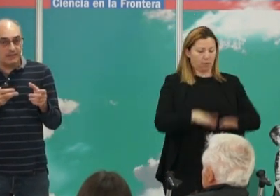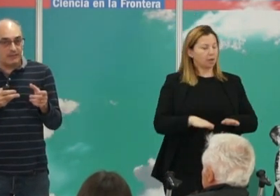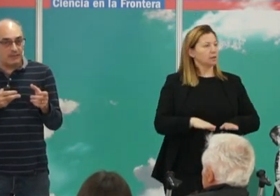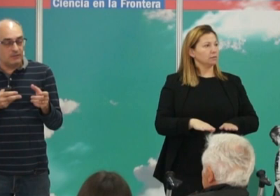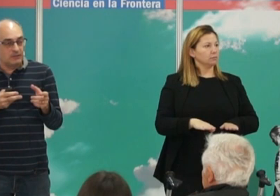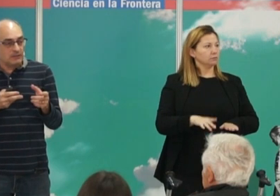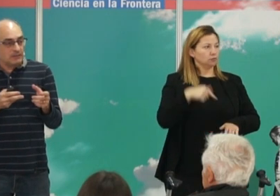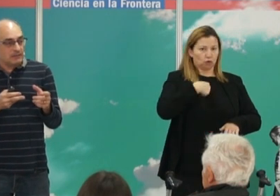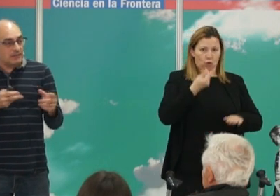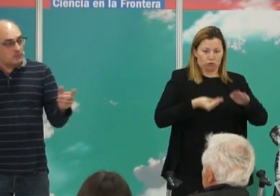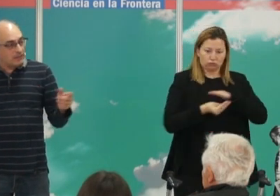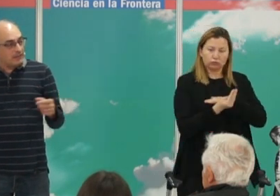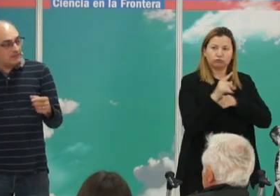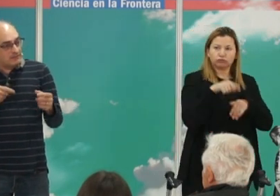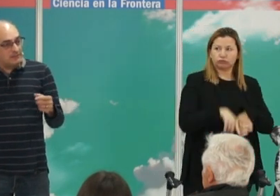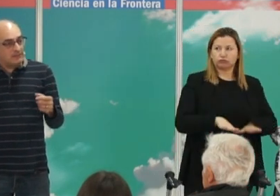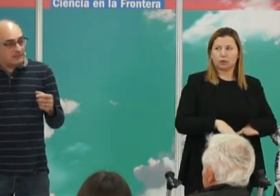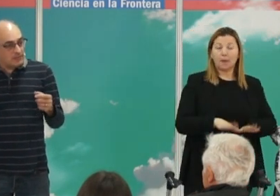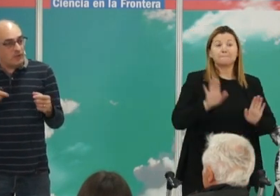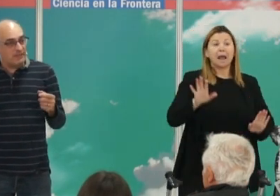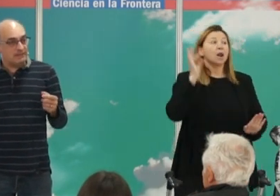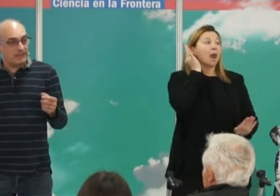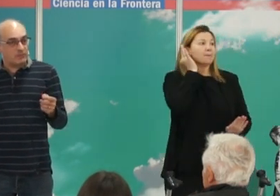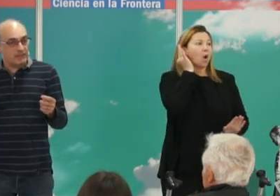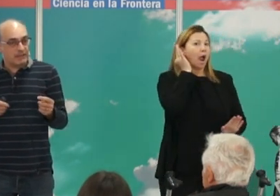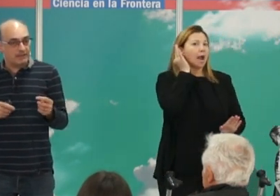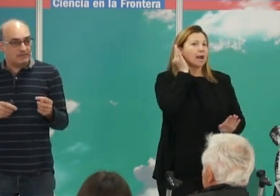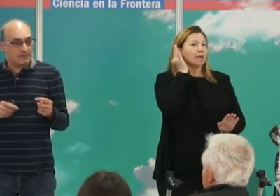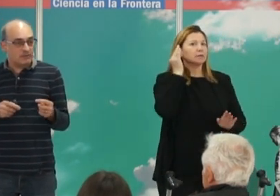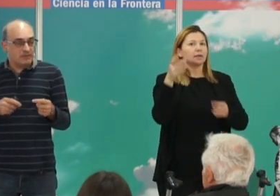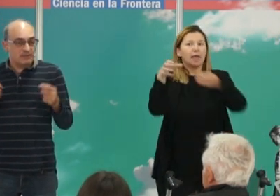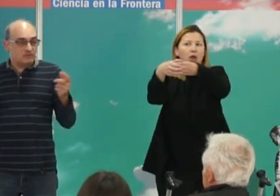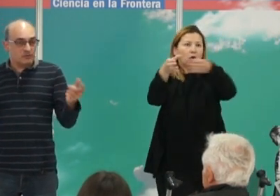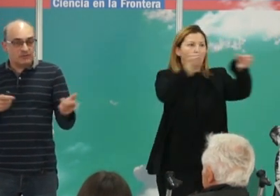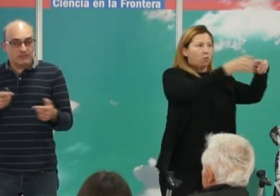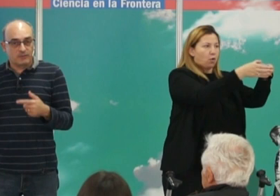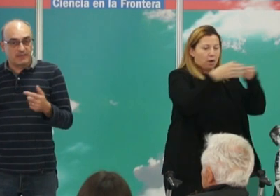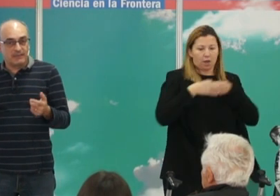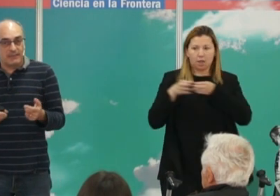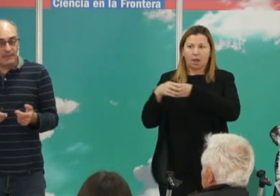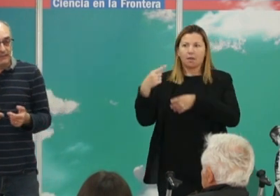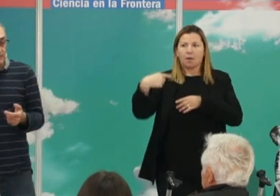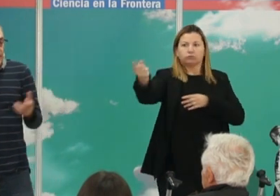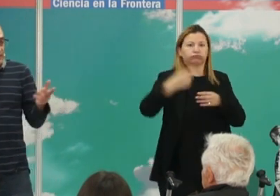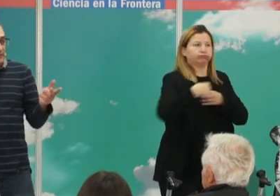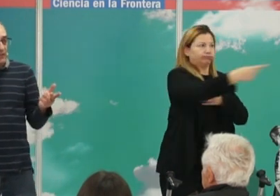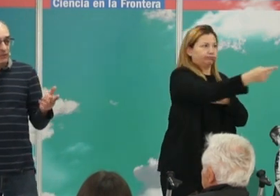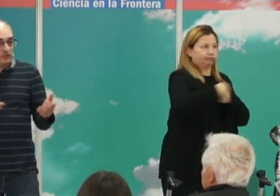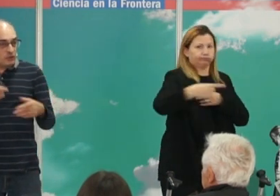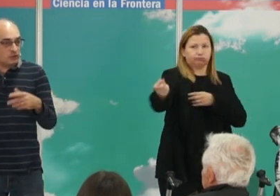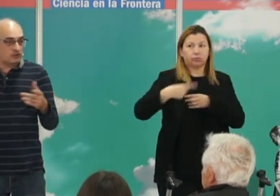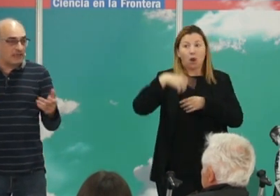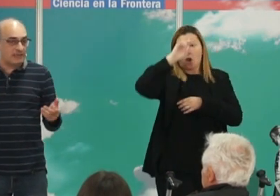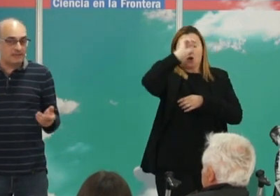donde han nacido y las mujeres se mueven entre comunidades. O bien son una forma de establecer